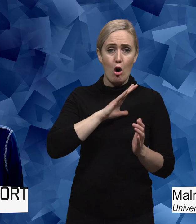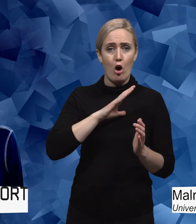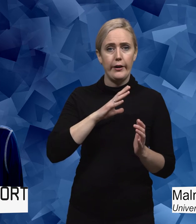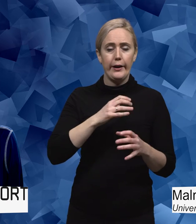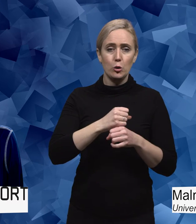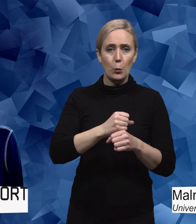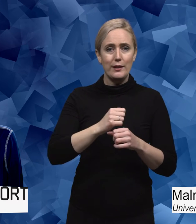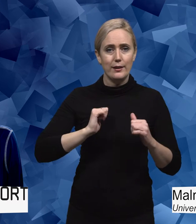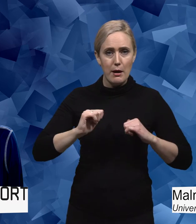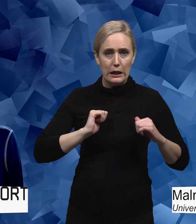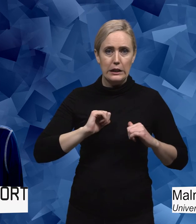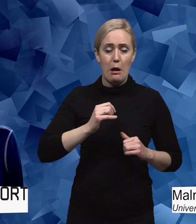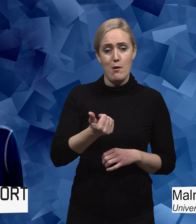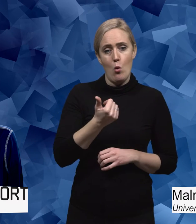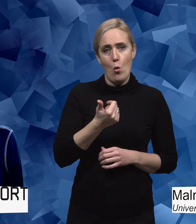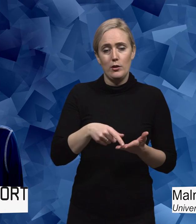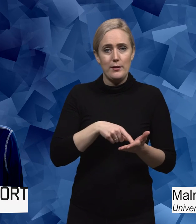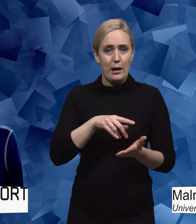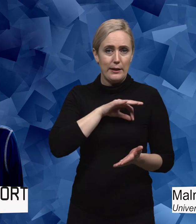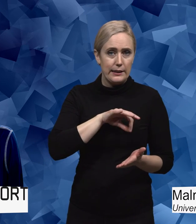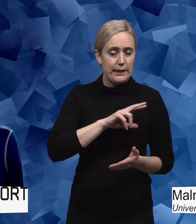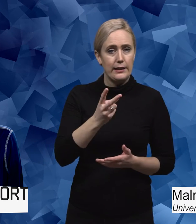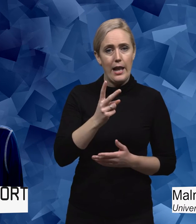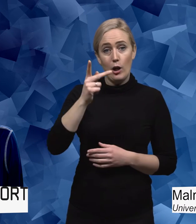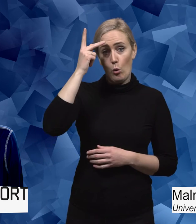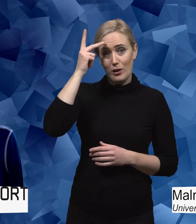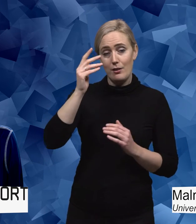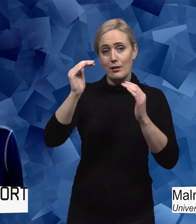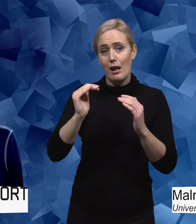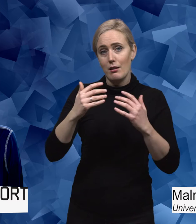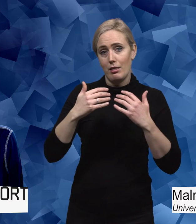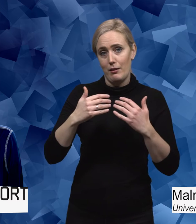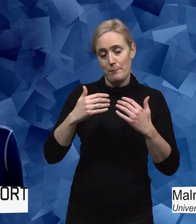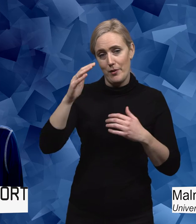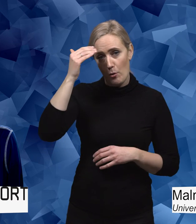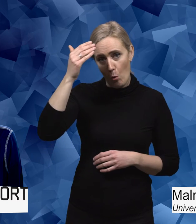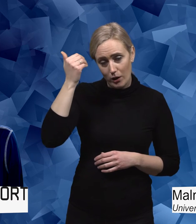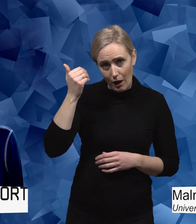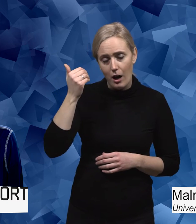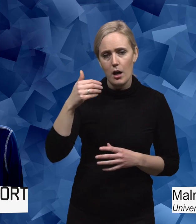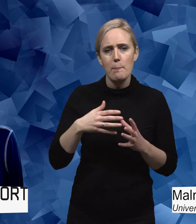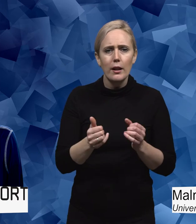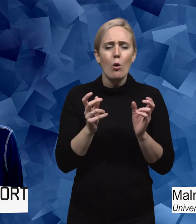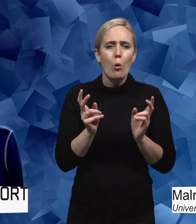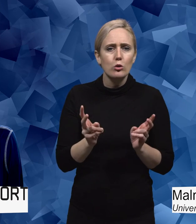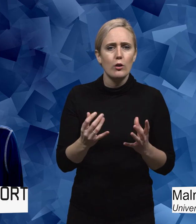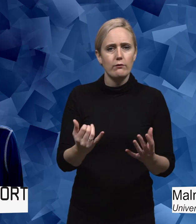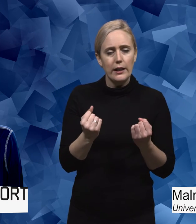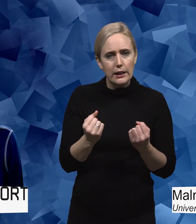behov av en viss medicin eller har en nedsatt kognitiv förmåga. Men det är också viktigt att de har kunnande om funktionshinder.